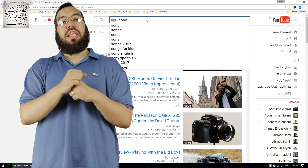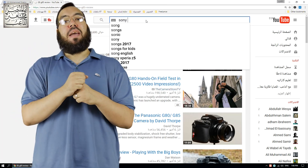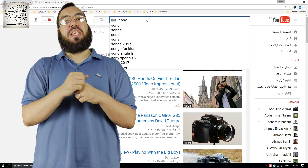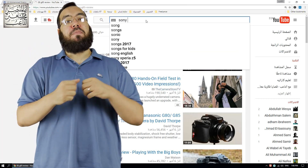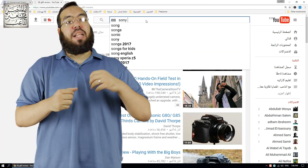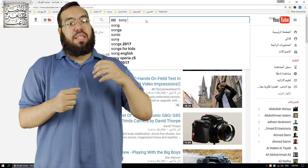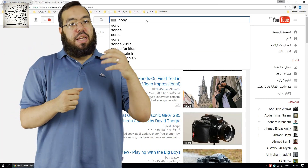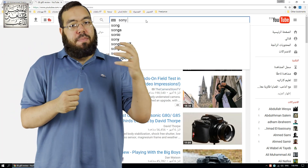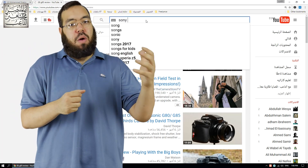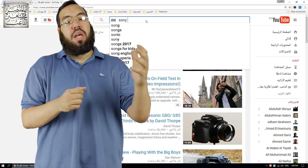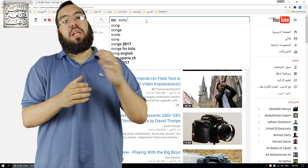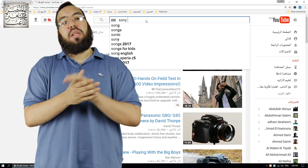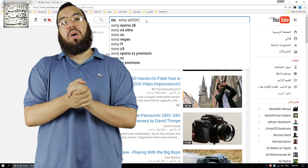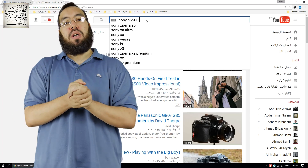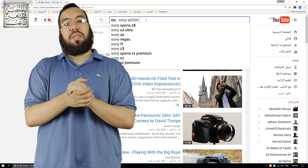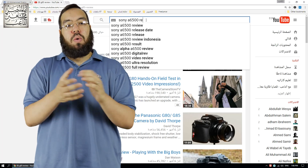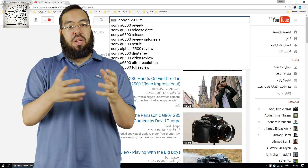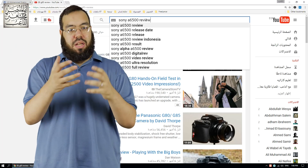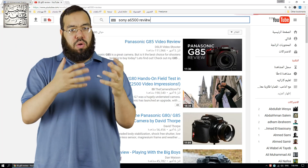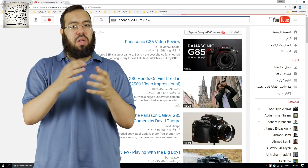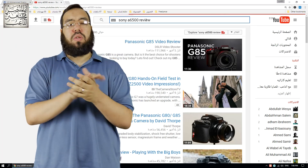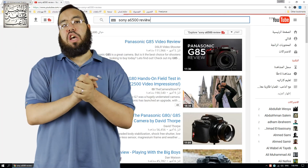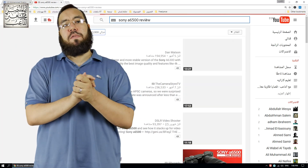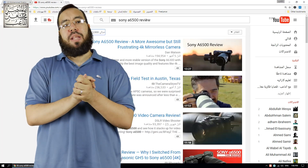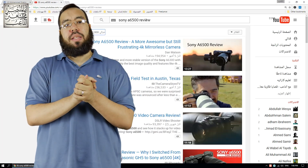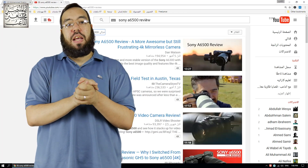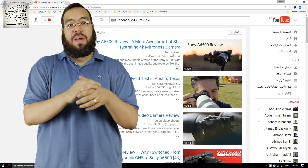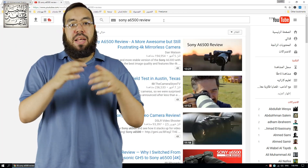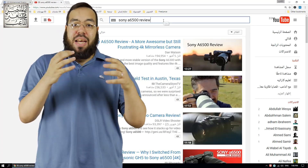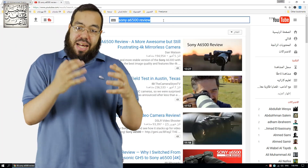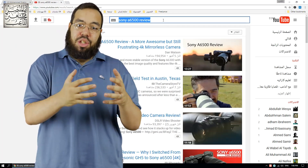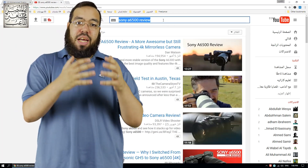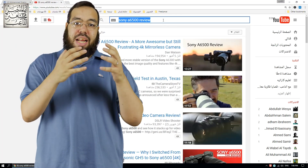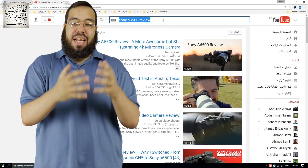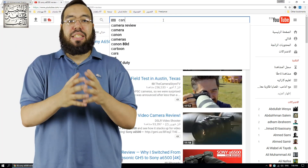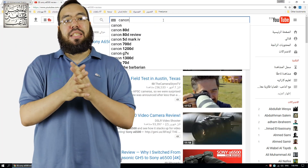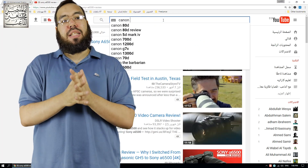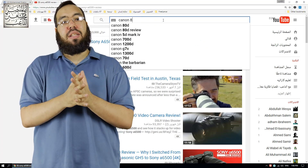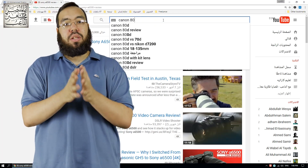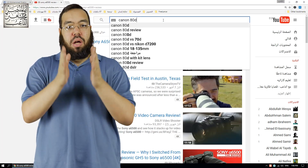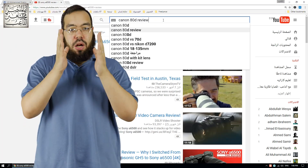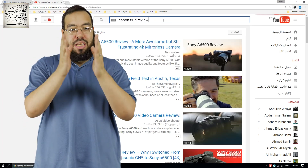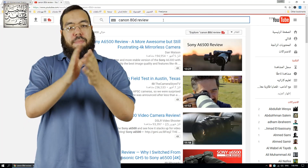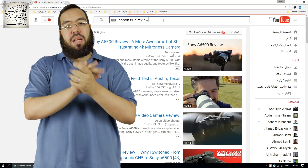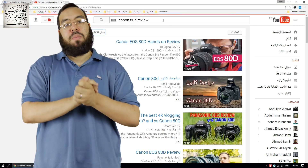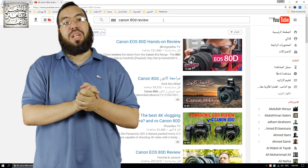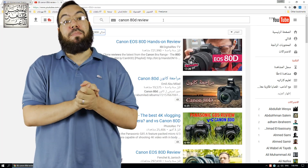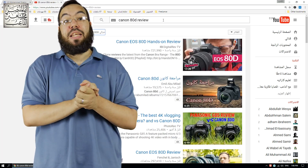الايجابيات بتاعت الكاميرا وايه النقاط الضعف بتاعت الكاميرا علشان على اساس هتقدر تقرر الكاميرا دي مناسبة